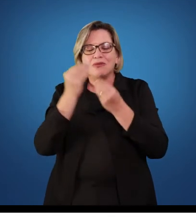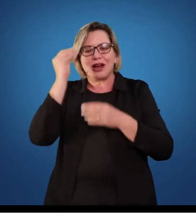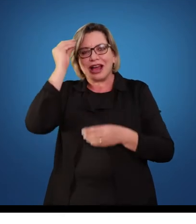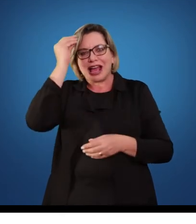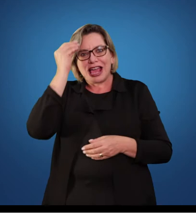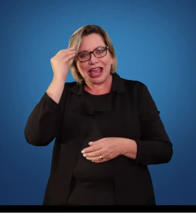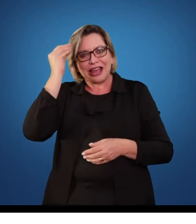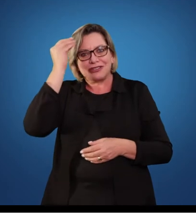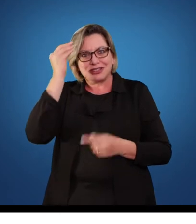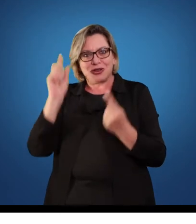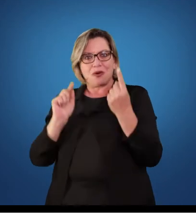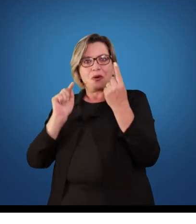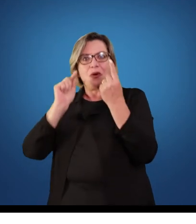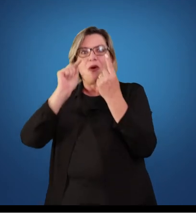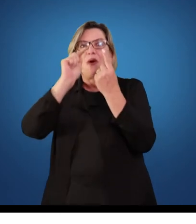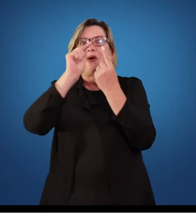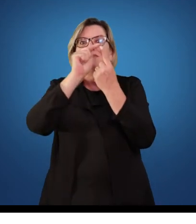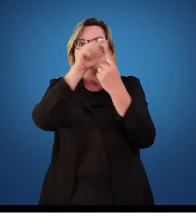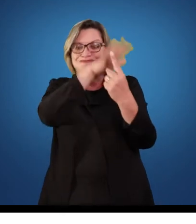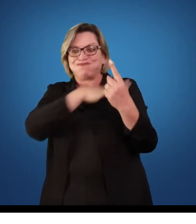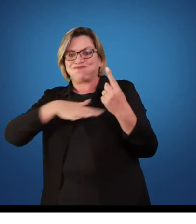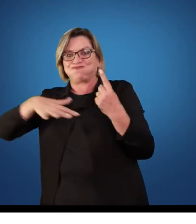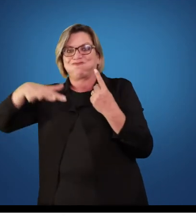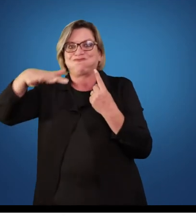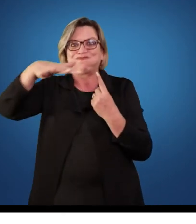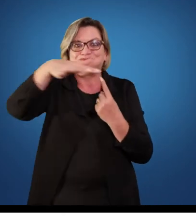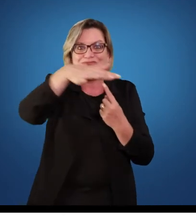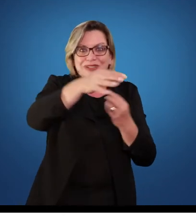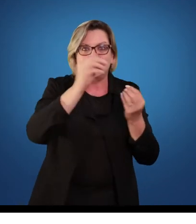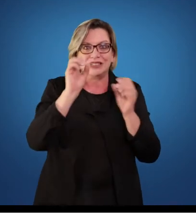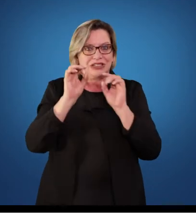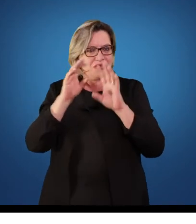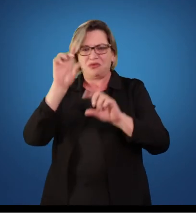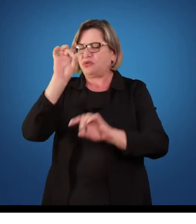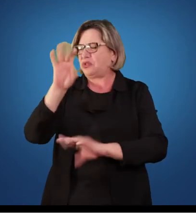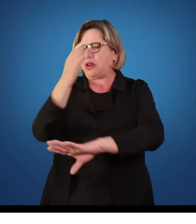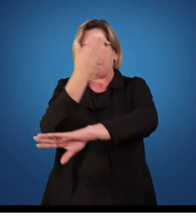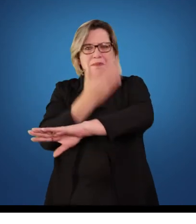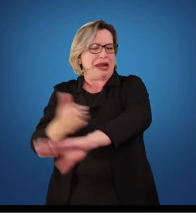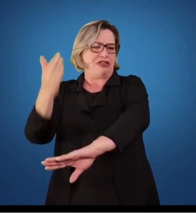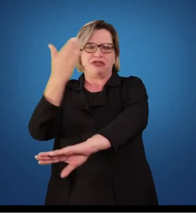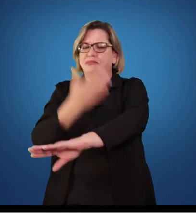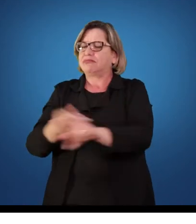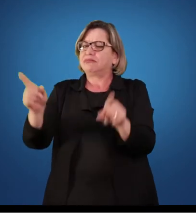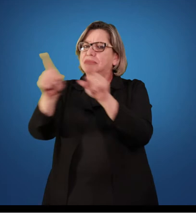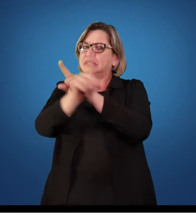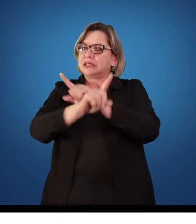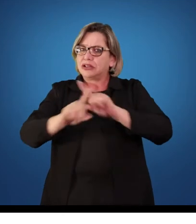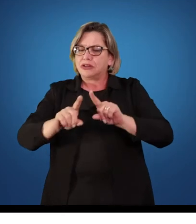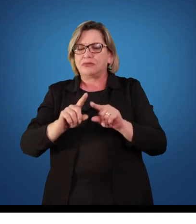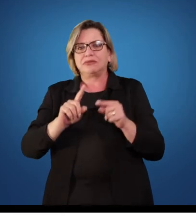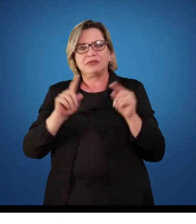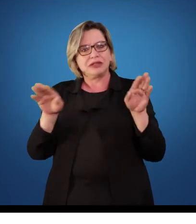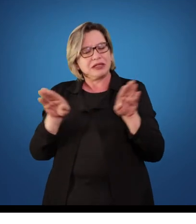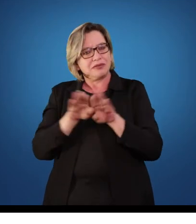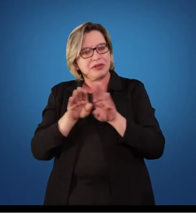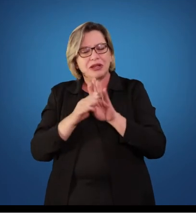propósitos mais abrangentes do que somente a prática pela prática ou a ênfase de habilidades e